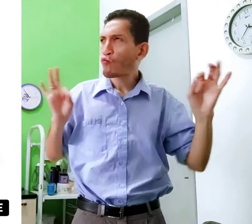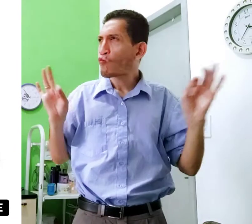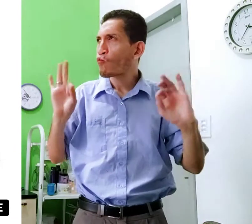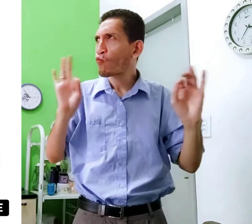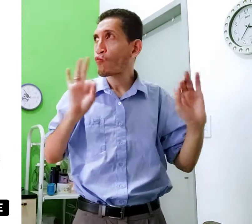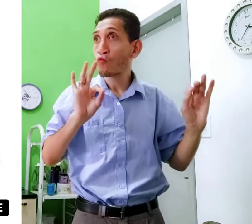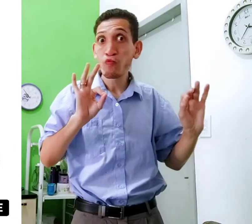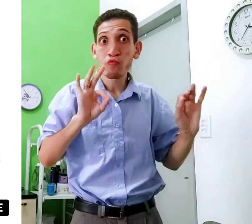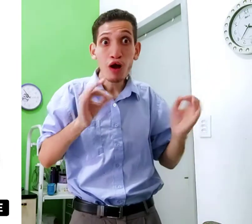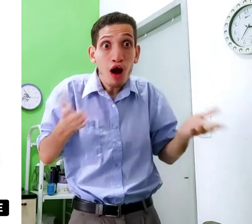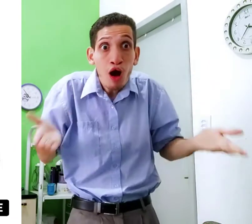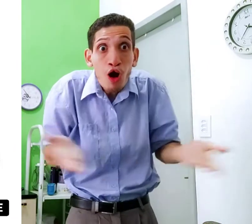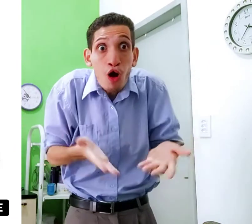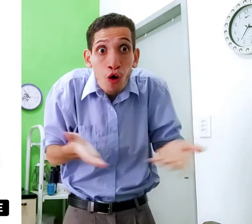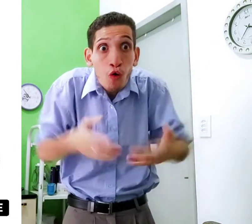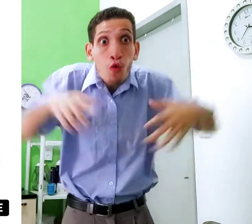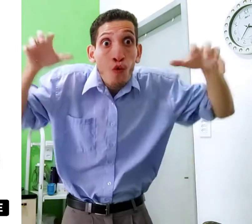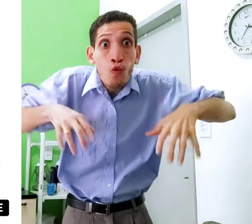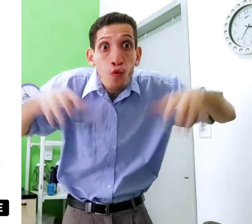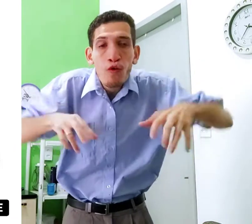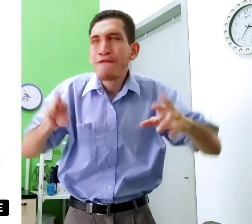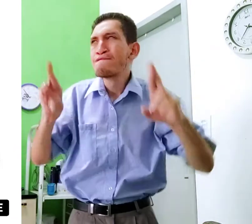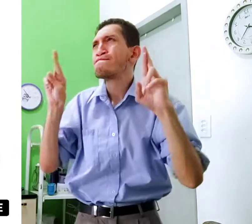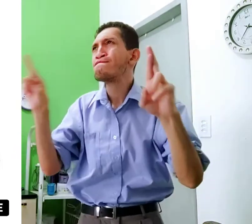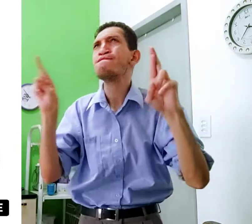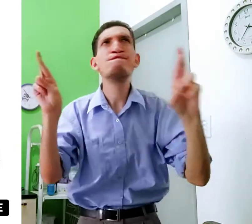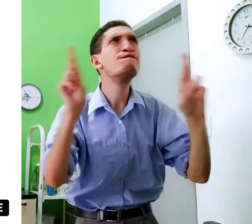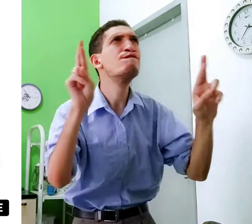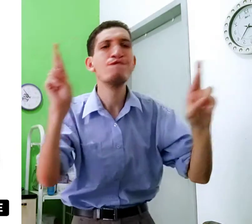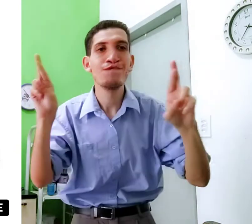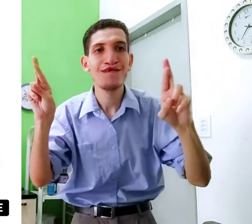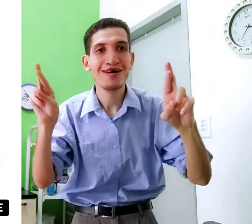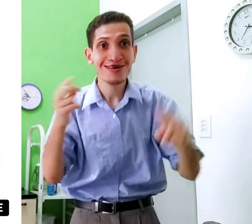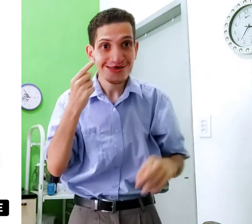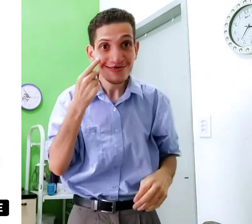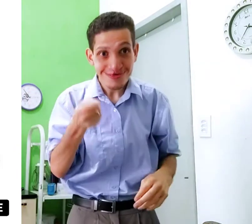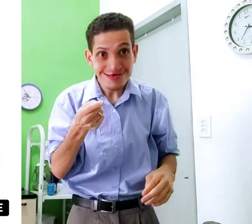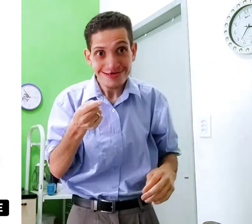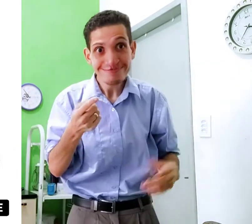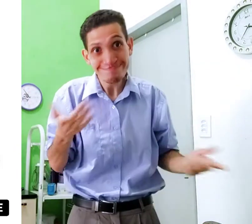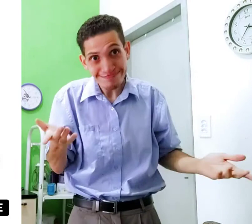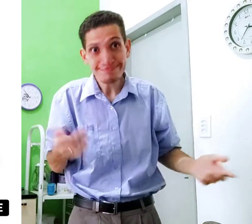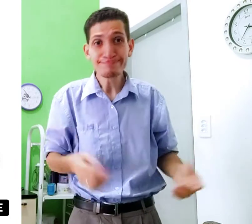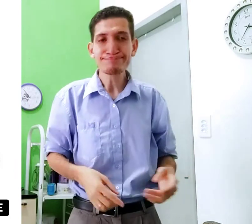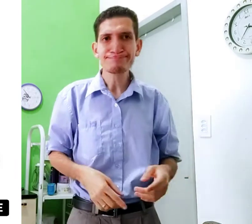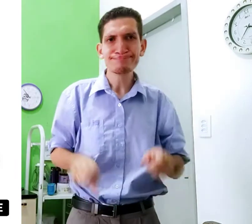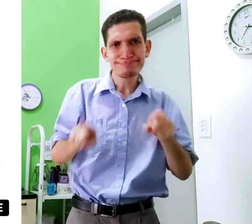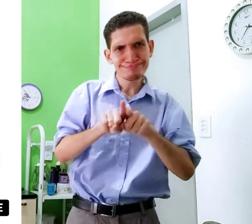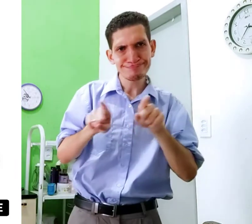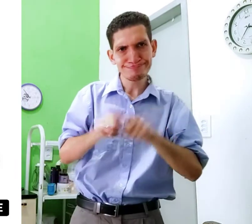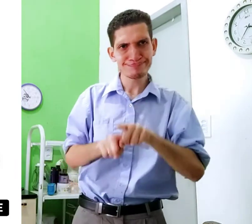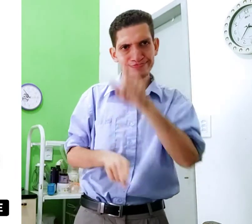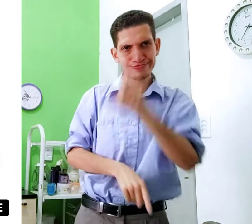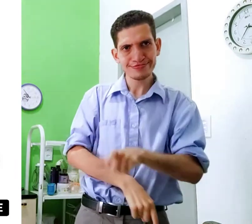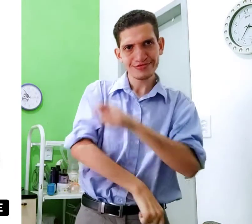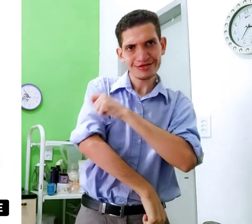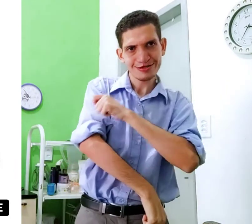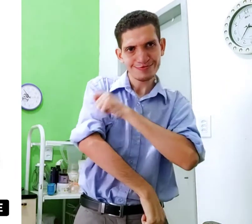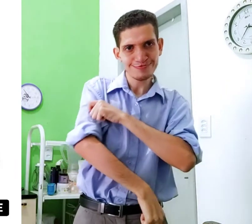até hoje, sinaliza, nada, hoje, sinaliza, tomara, viu? Também,